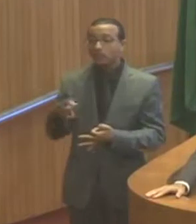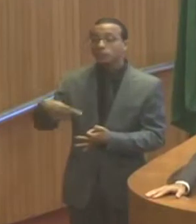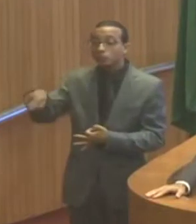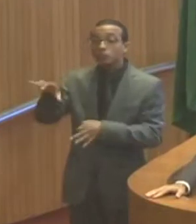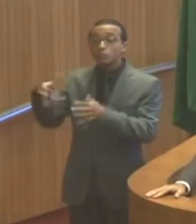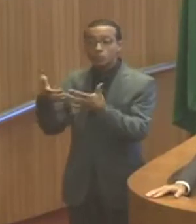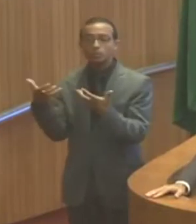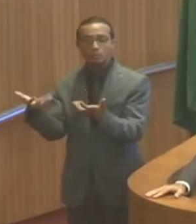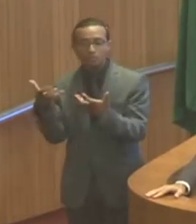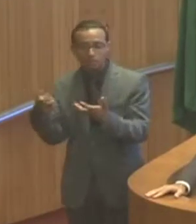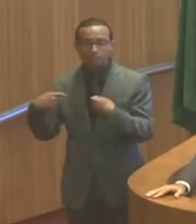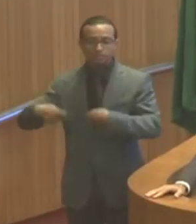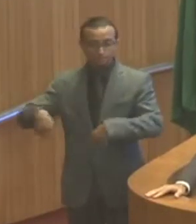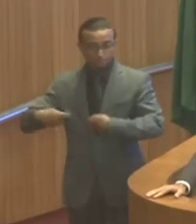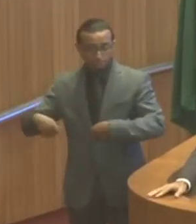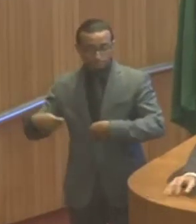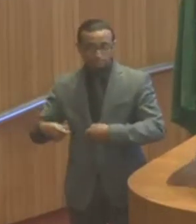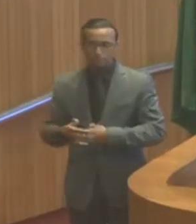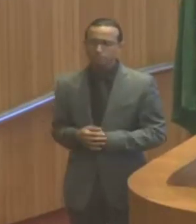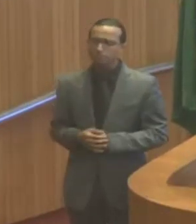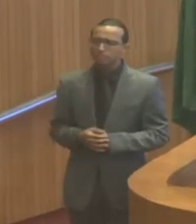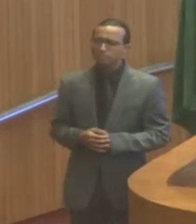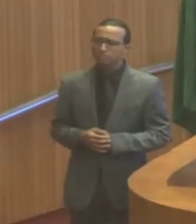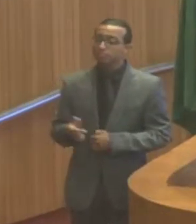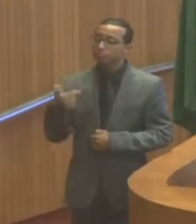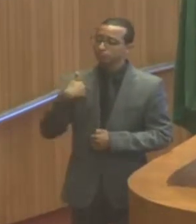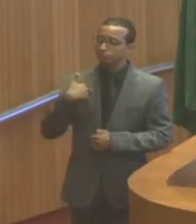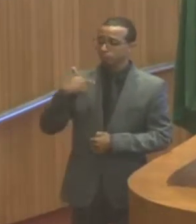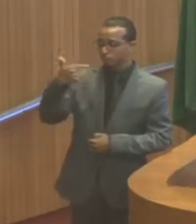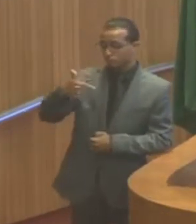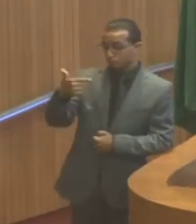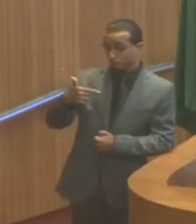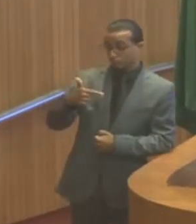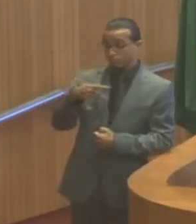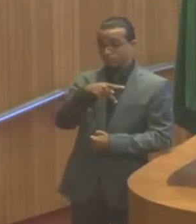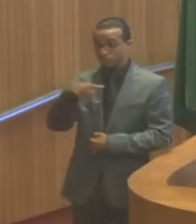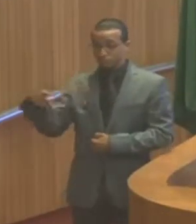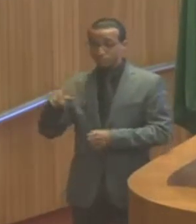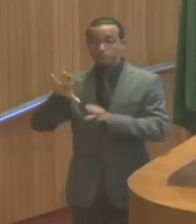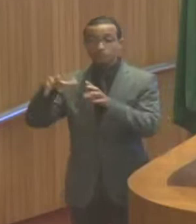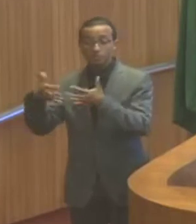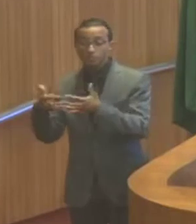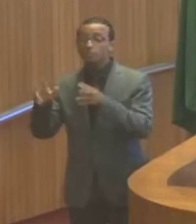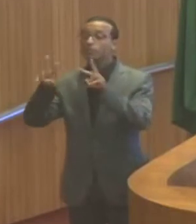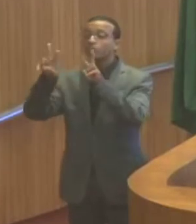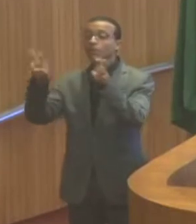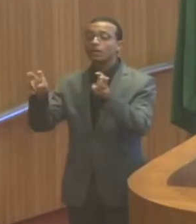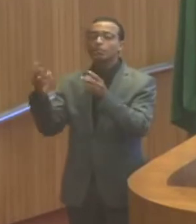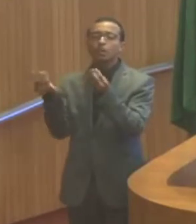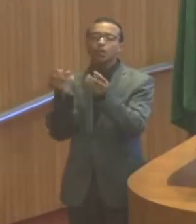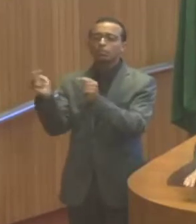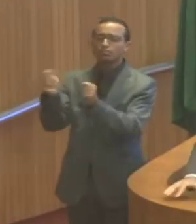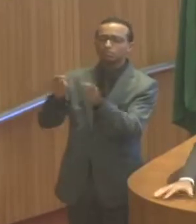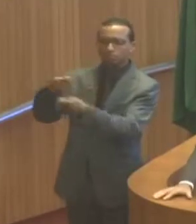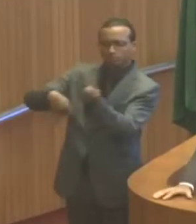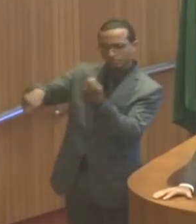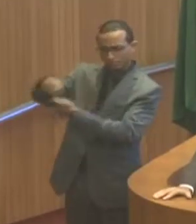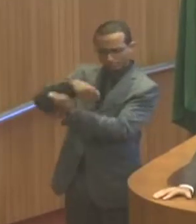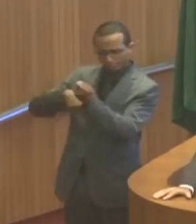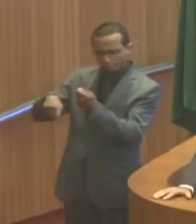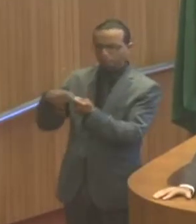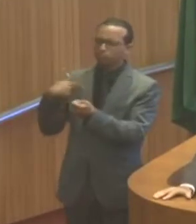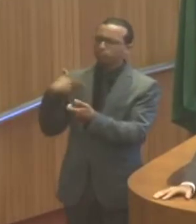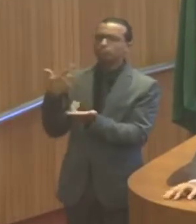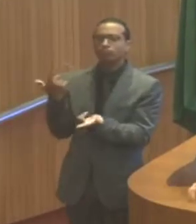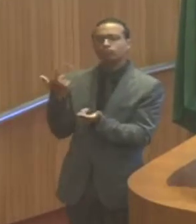necessita. Como vice-presidente das Comissões de Assuntos Econômicos, trabalhamos a questão